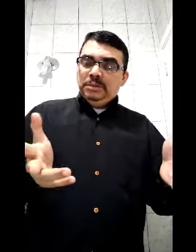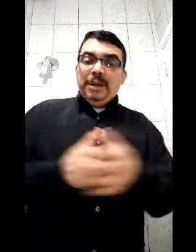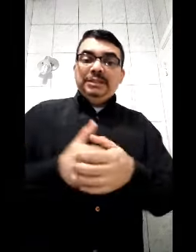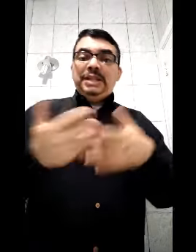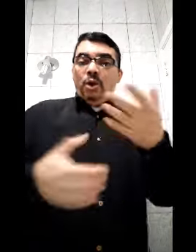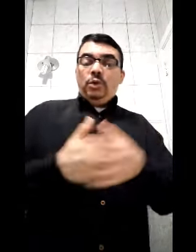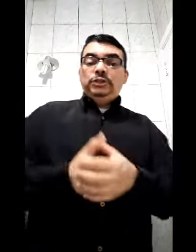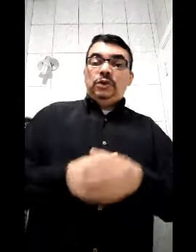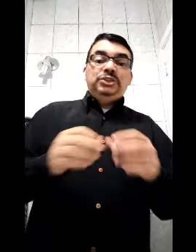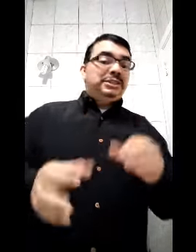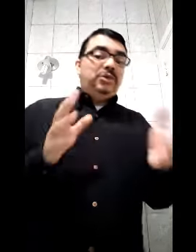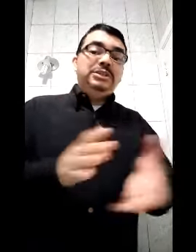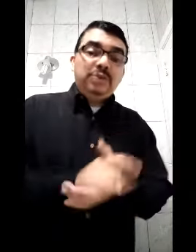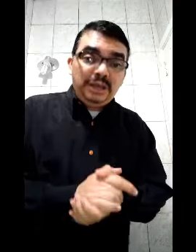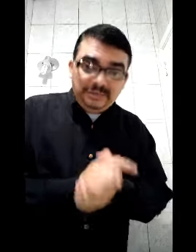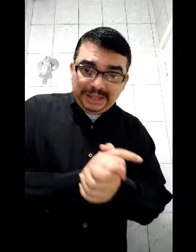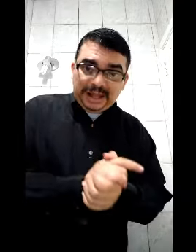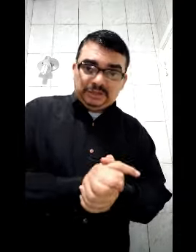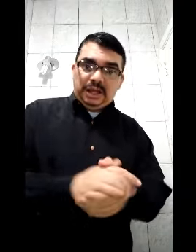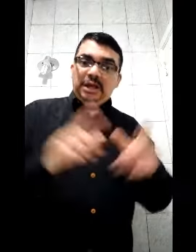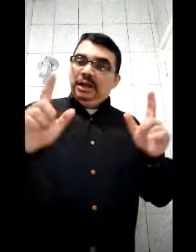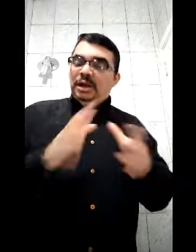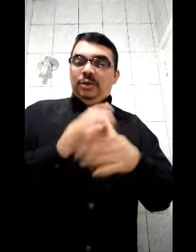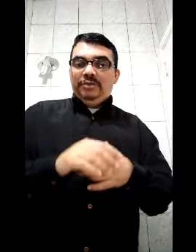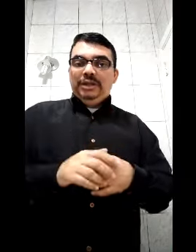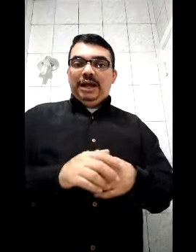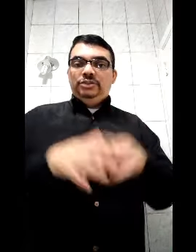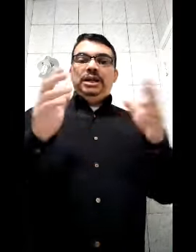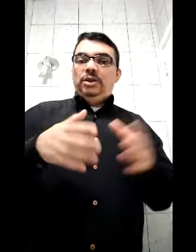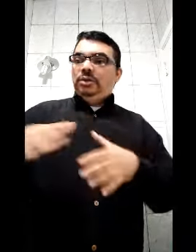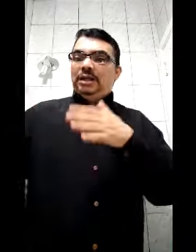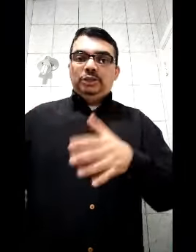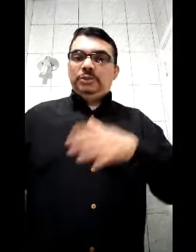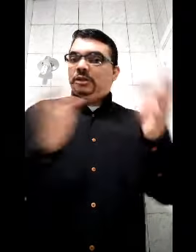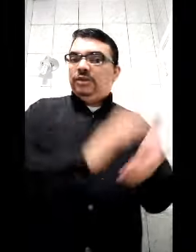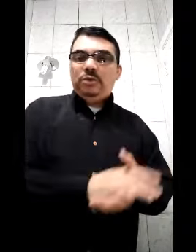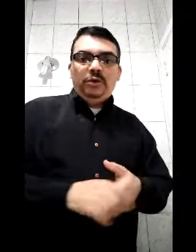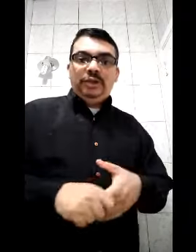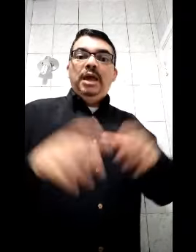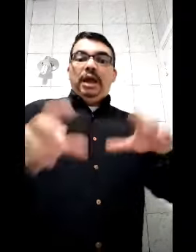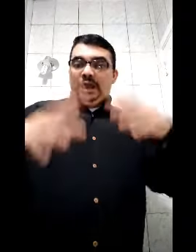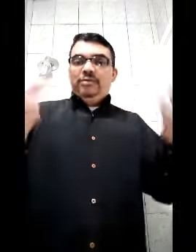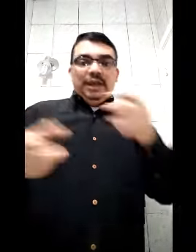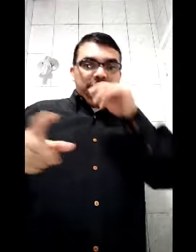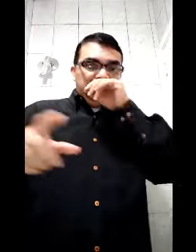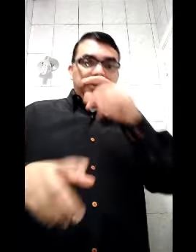Mas algumas fontes disseram que isso é inverdade, tá? Não, é verdade. Ela não dá 10% e 90%. A investe, assim,